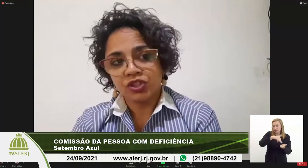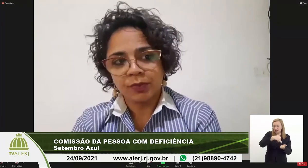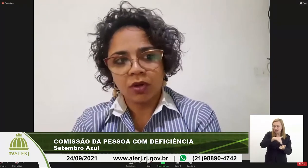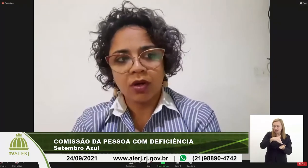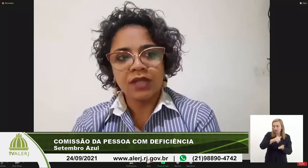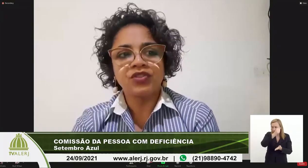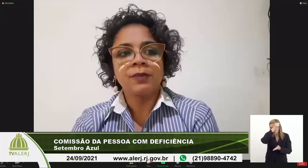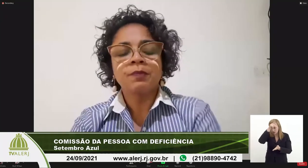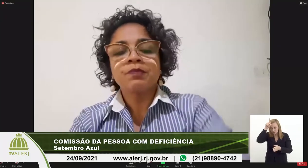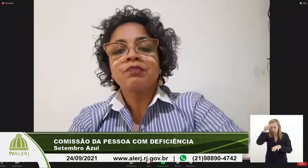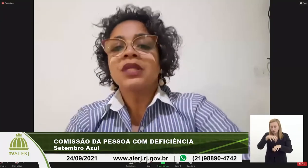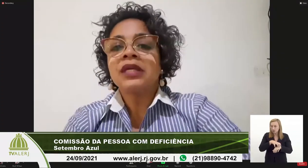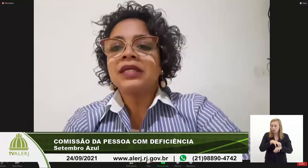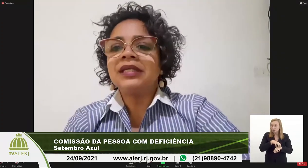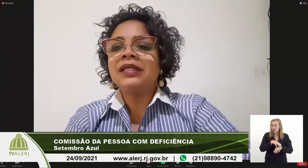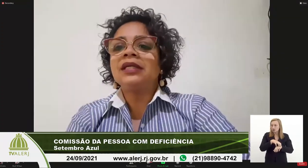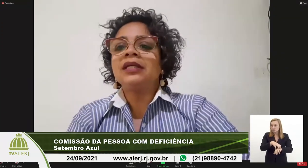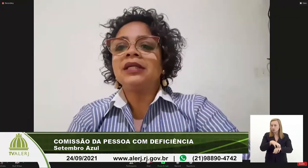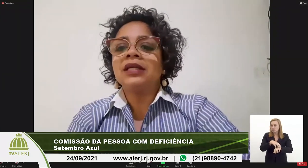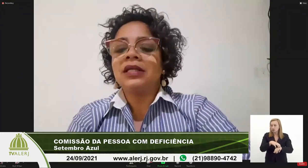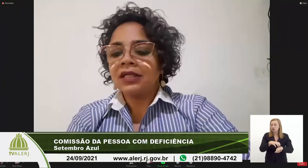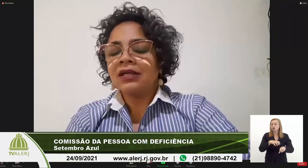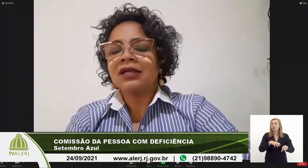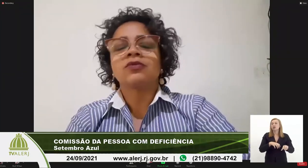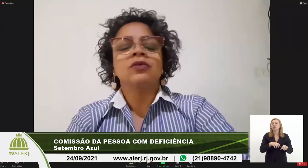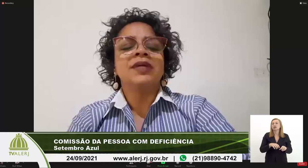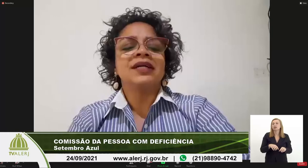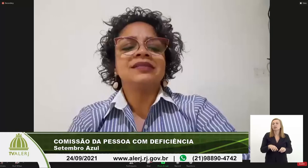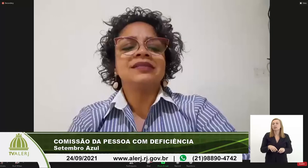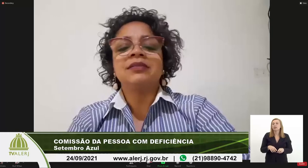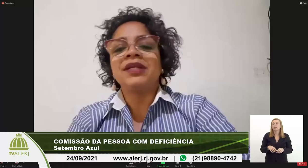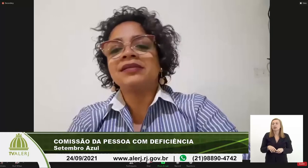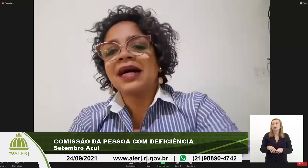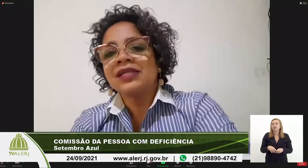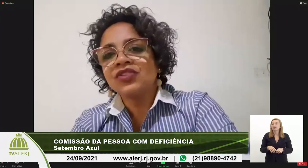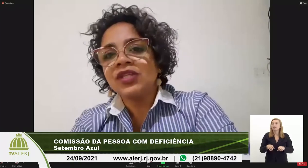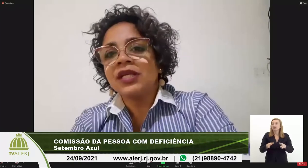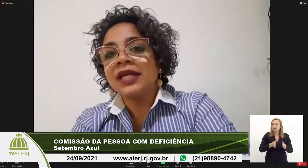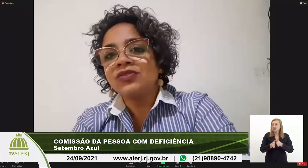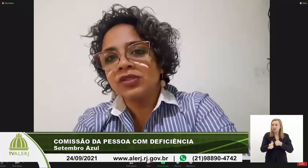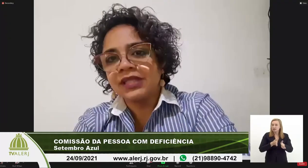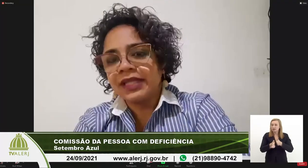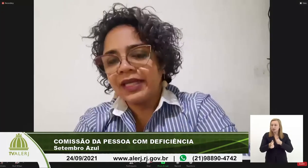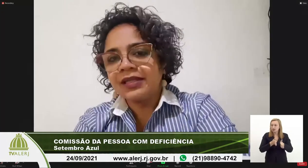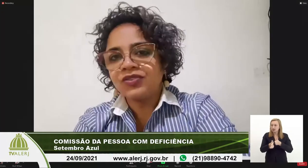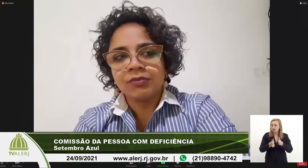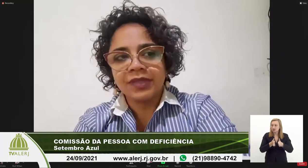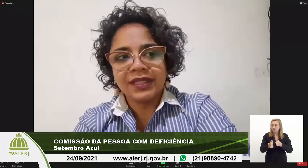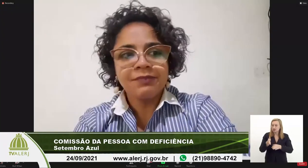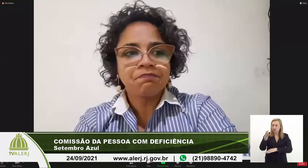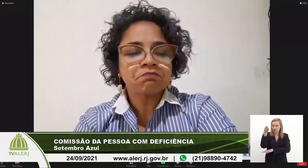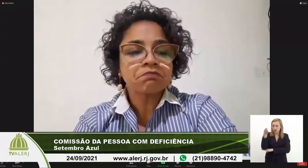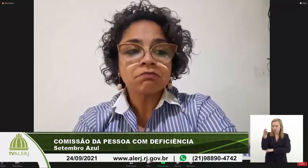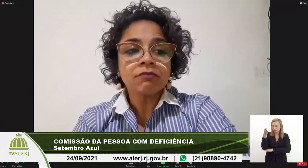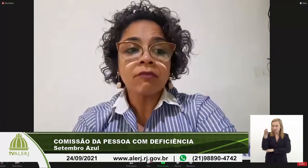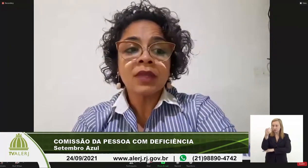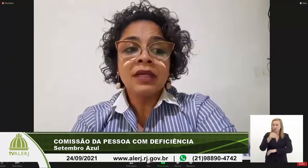de transporte e com uma acessibilidade em redes hoteleiras também